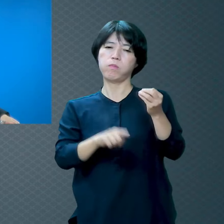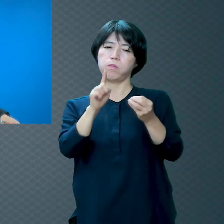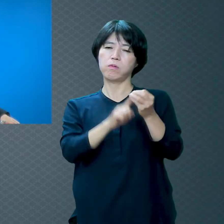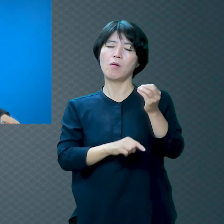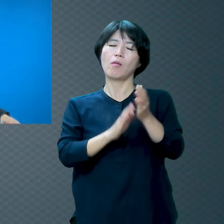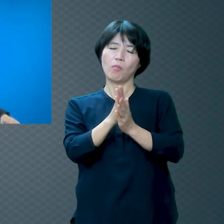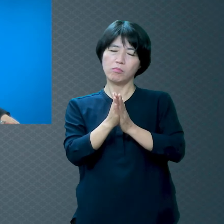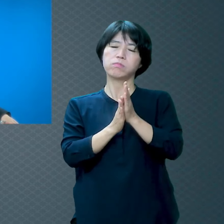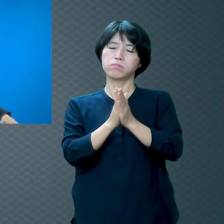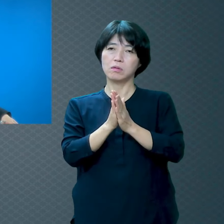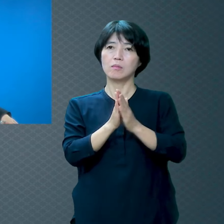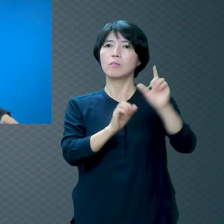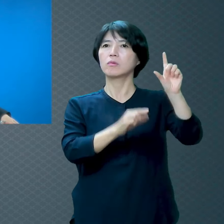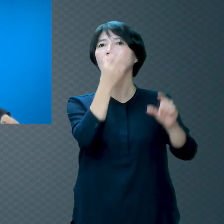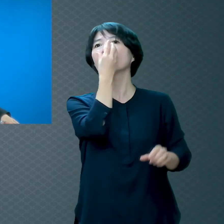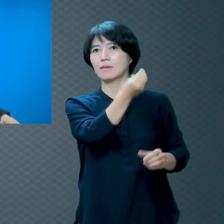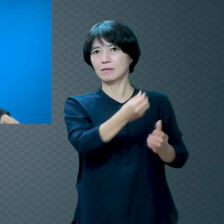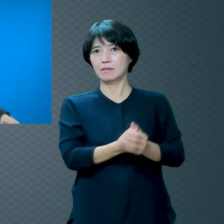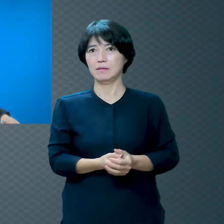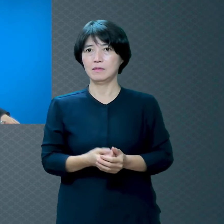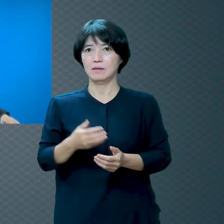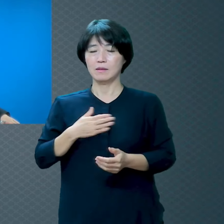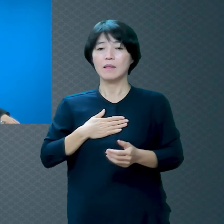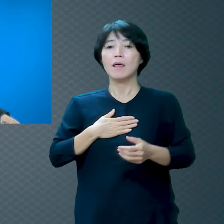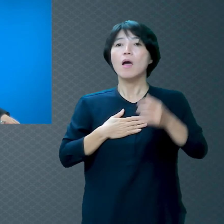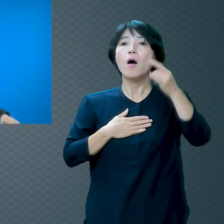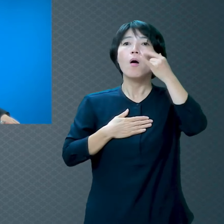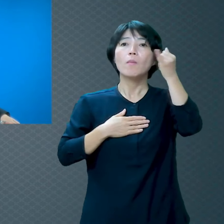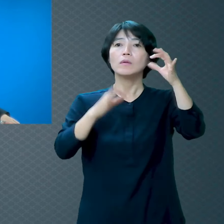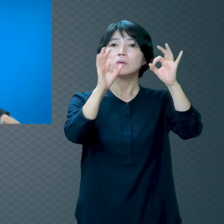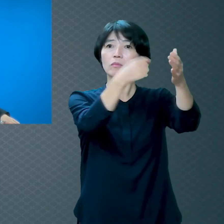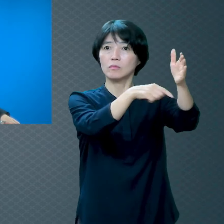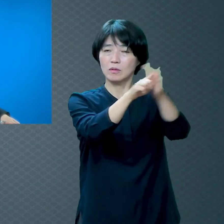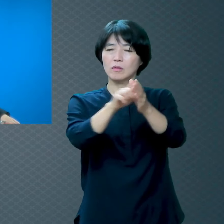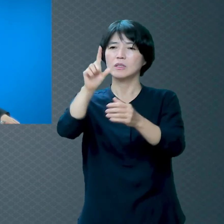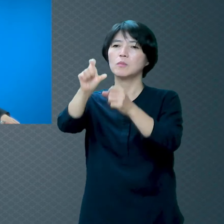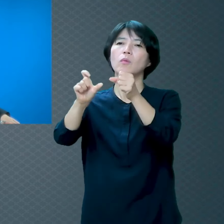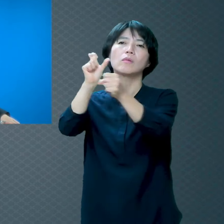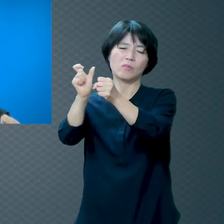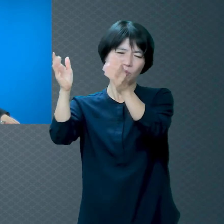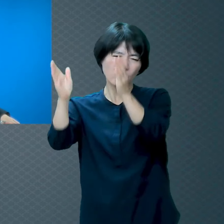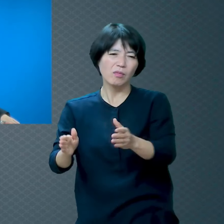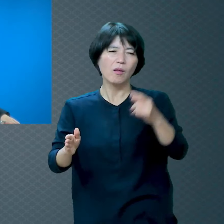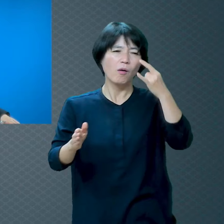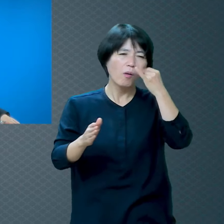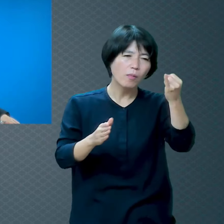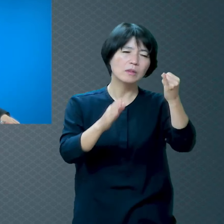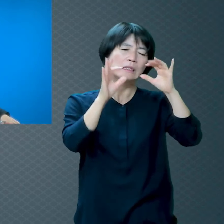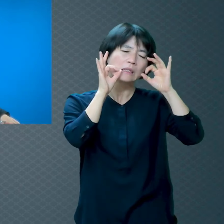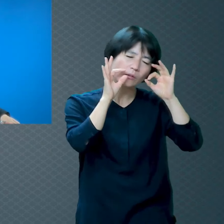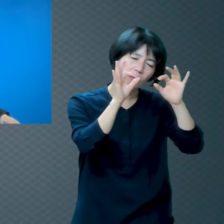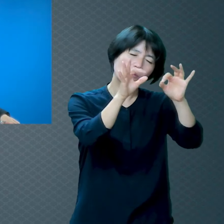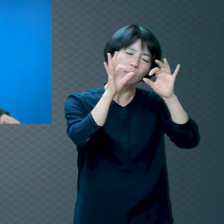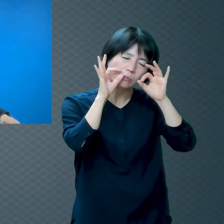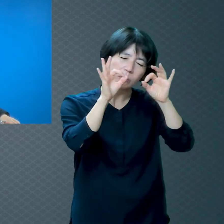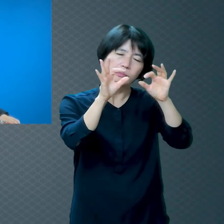15년을 전도했어요 저희 형님과 함께 15년을 그런데